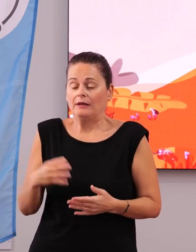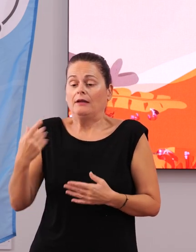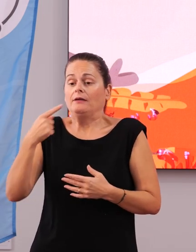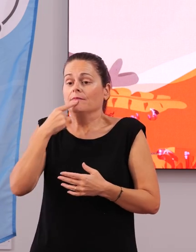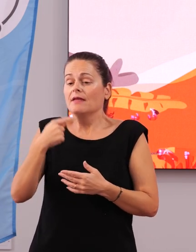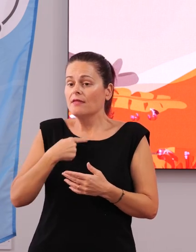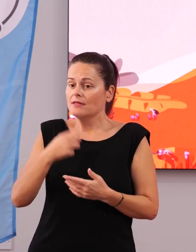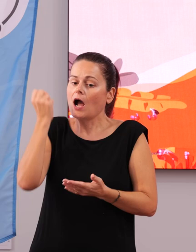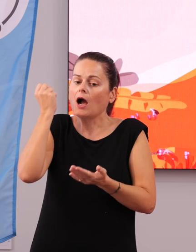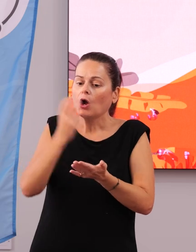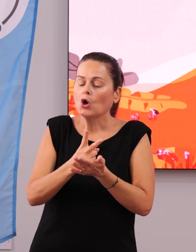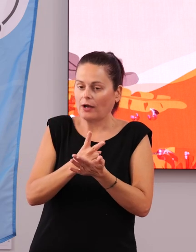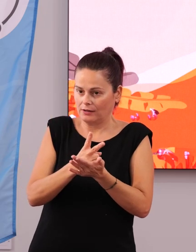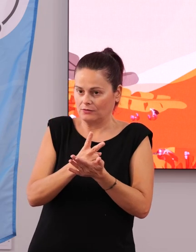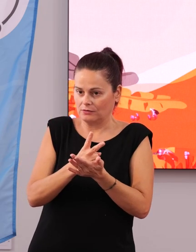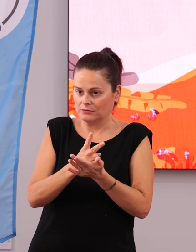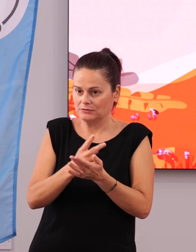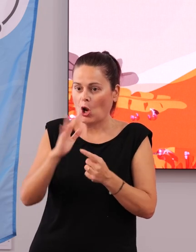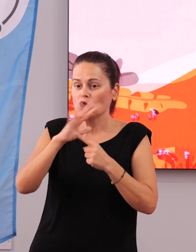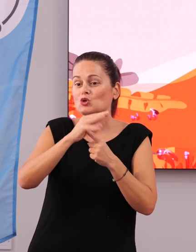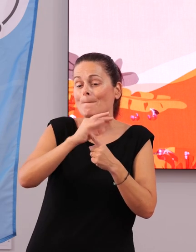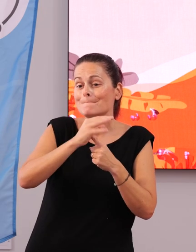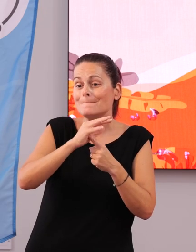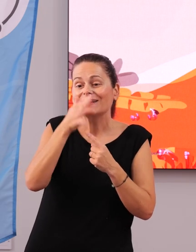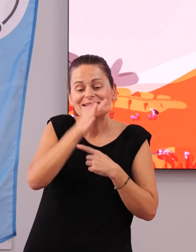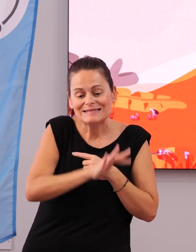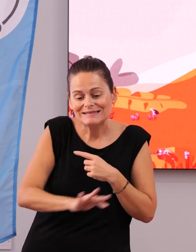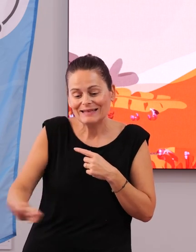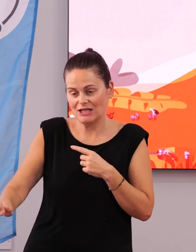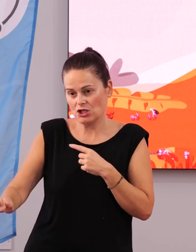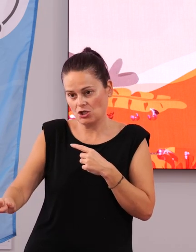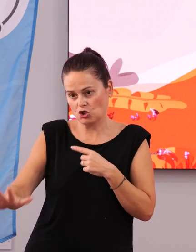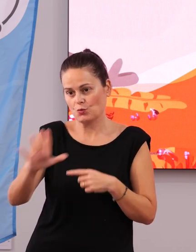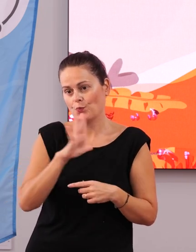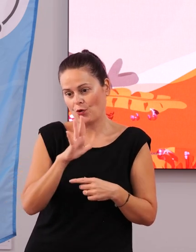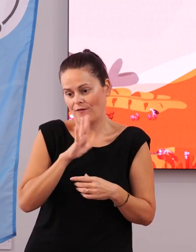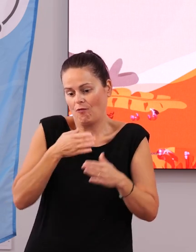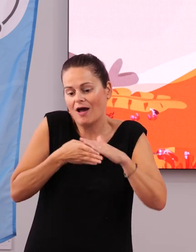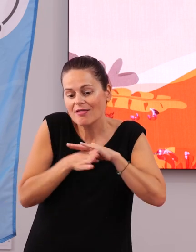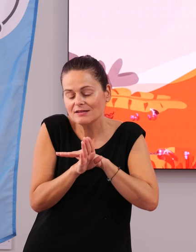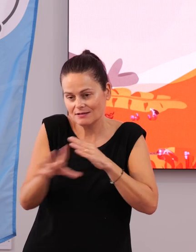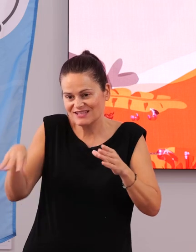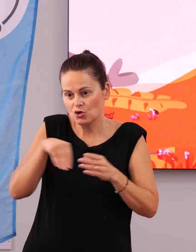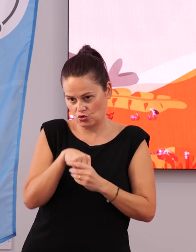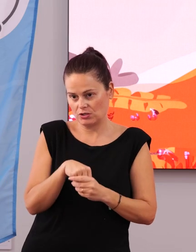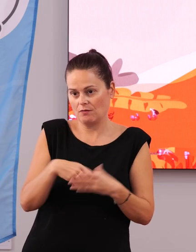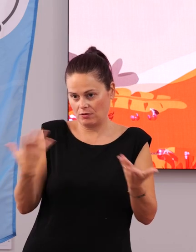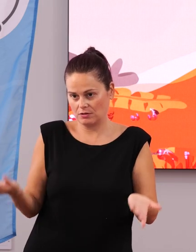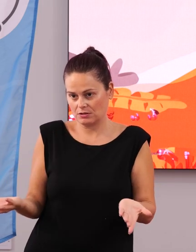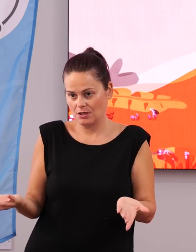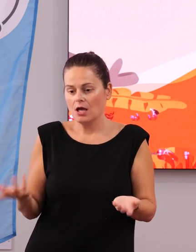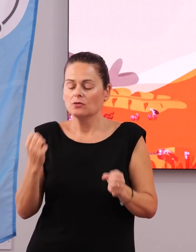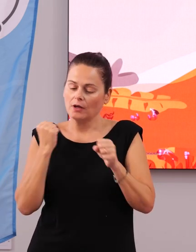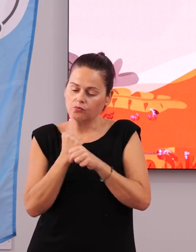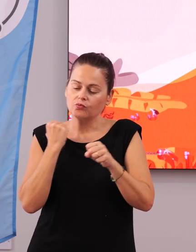tenemos un reto, ¿no? Nos piden que los parques infantiles, por favor, sean accesibles e inclusivos. Y nos pusimos manos